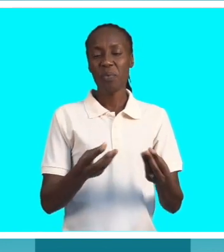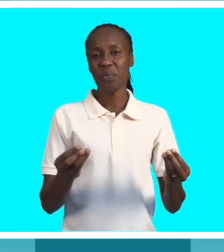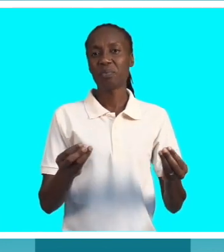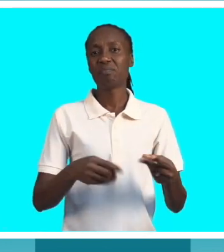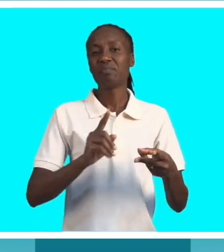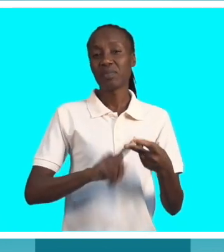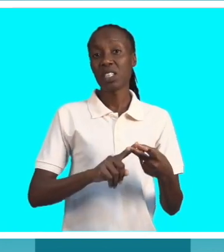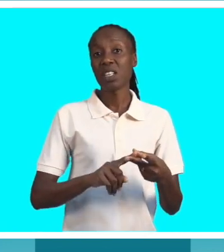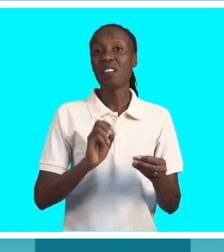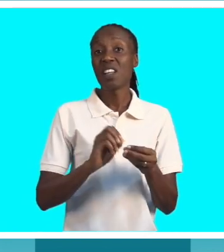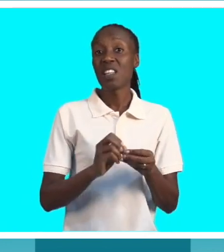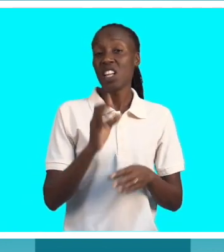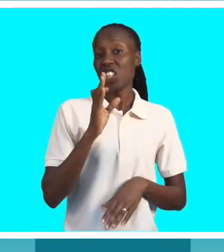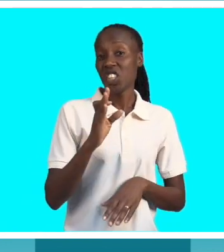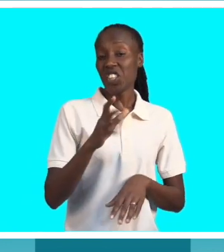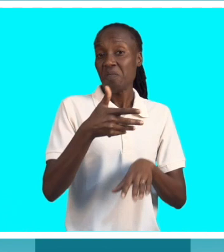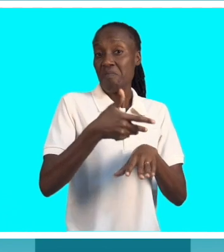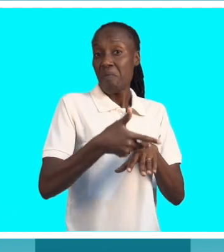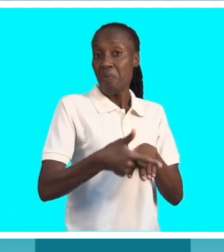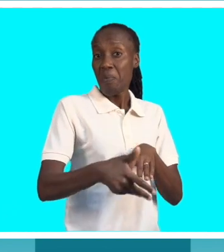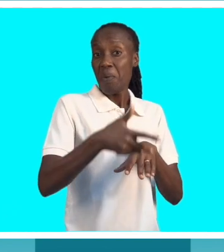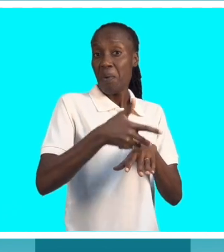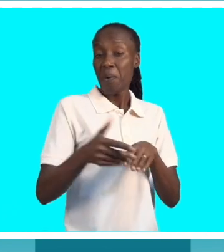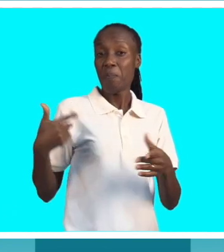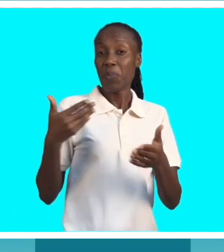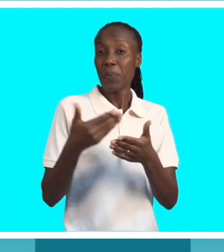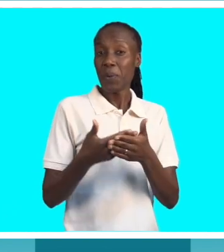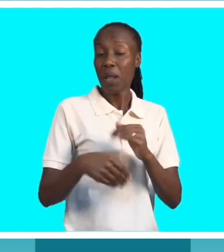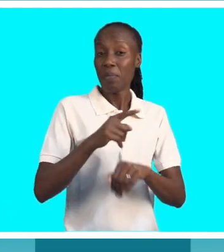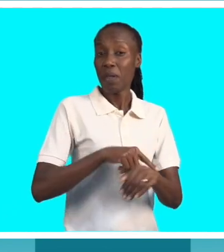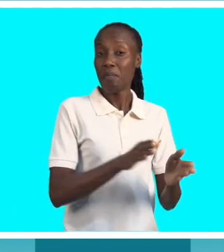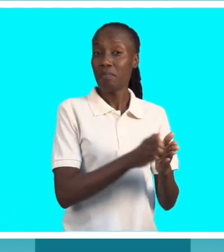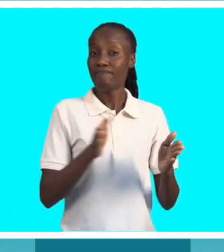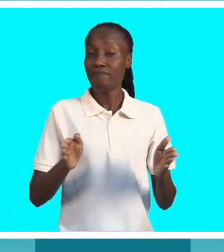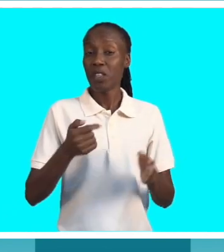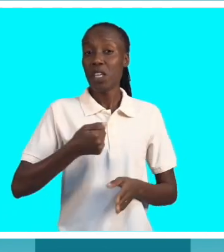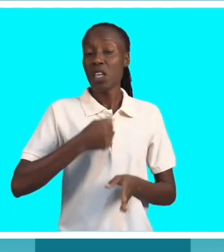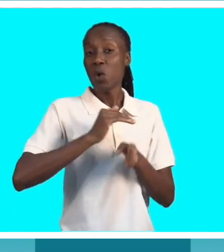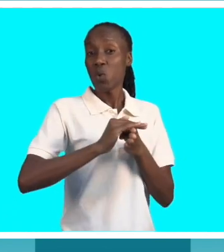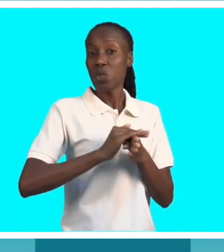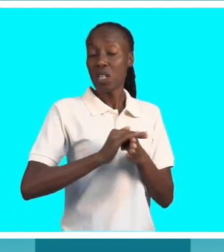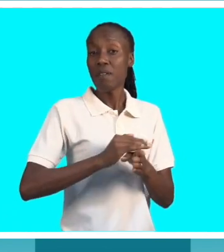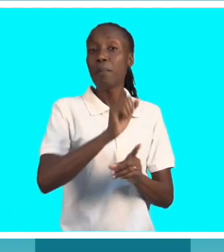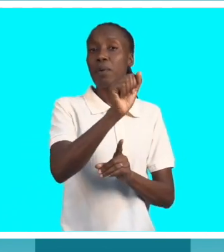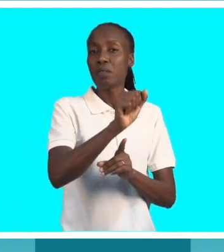descontrolada, então eu tinha que, durante esse tempo aí, tinha que usar preservativo,